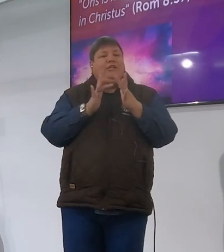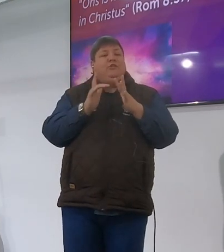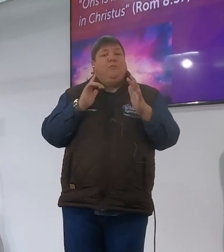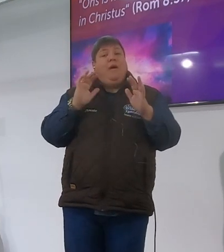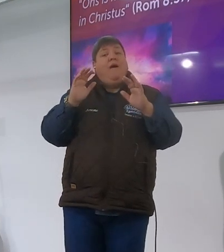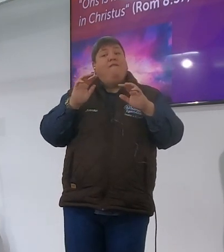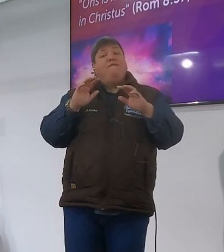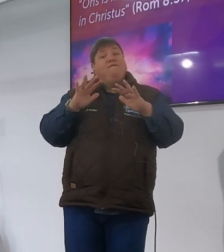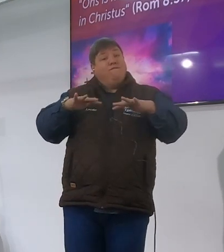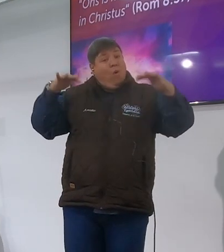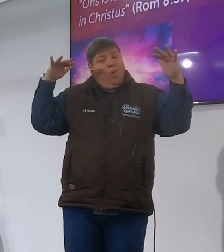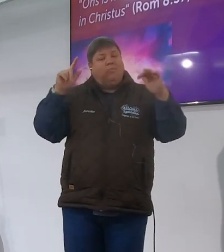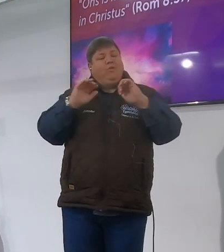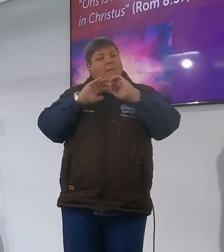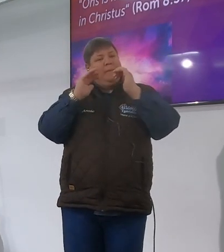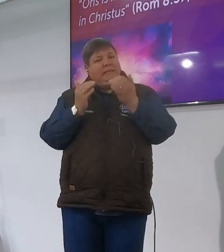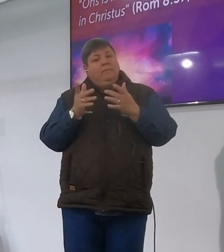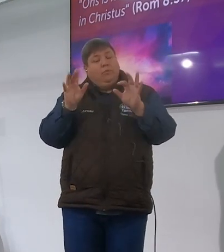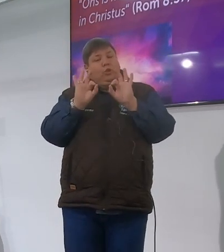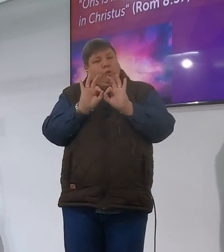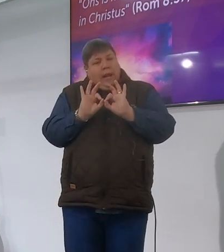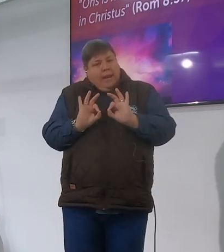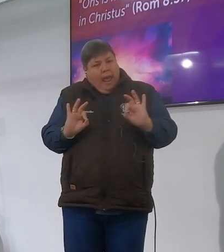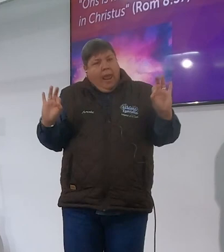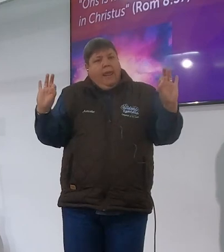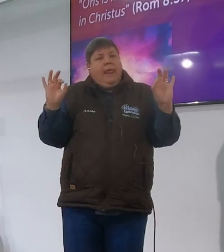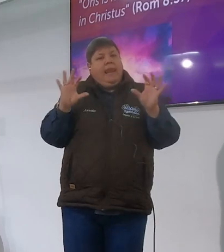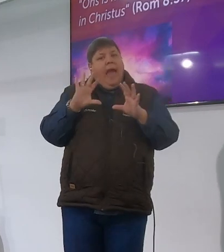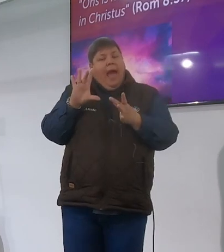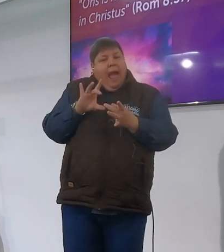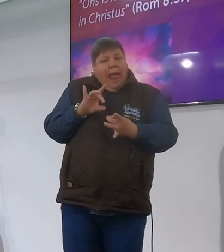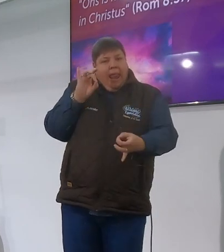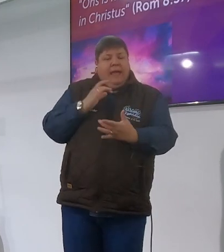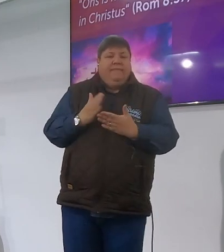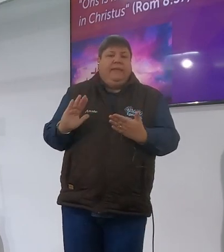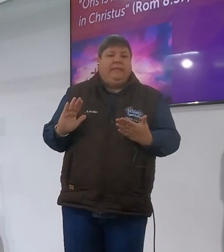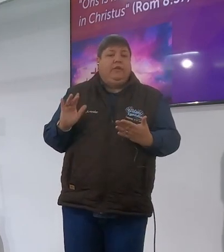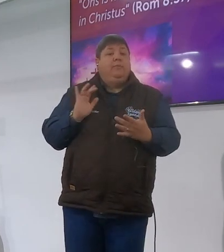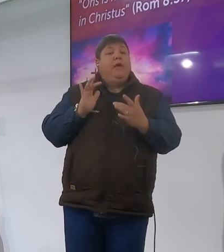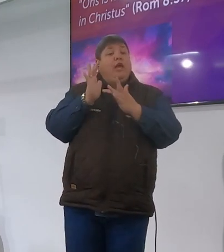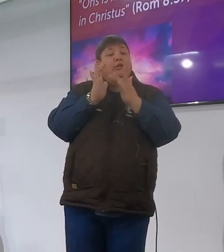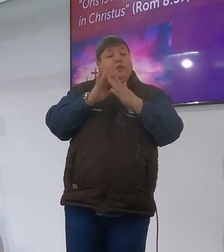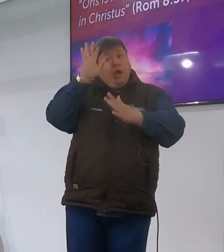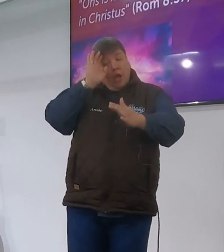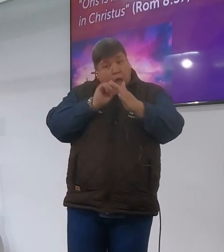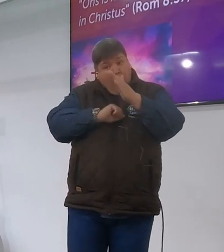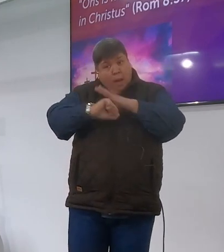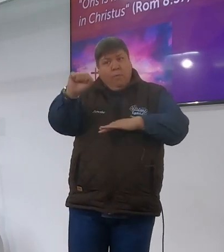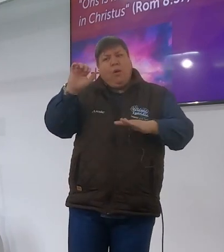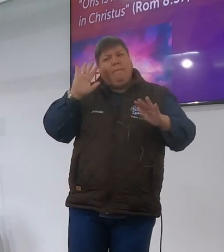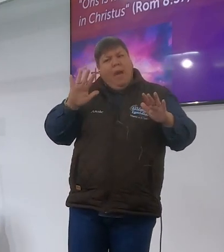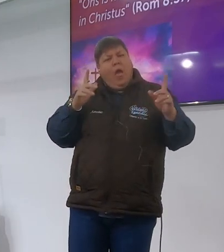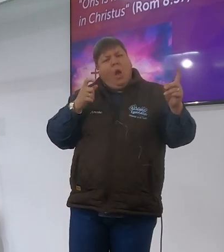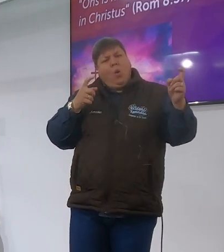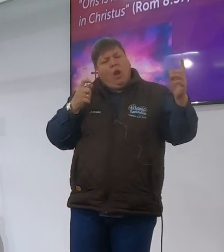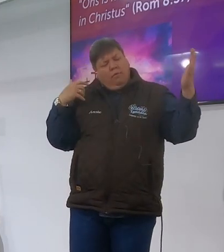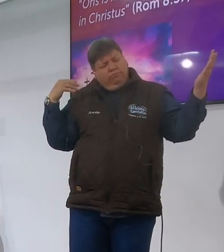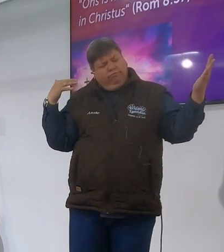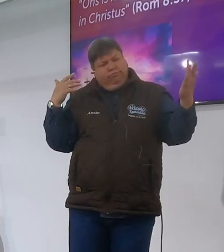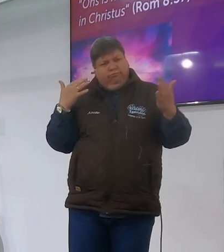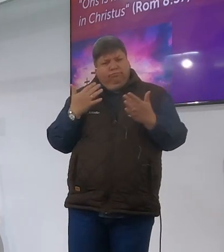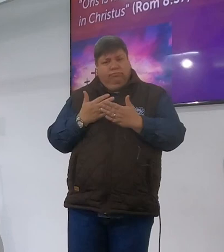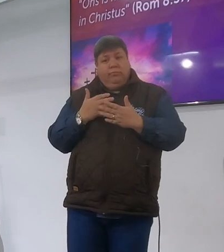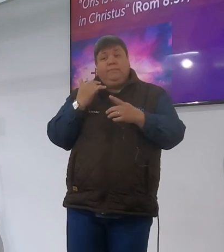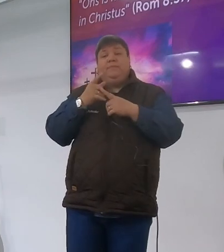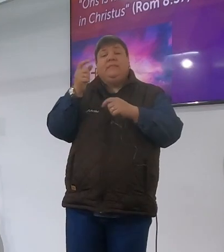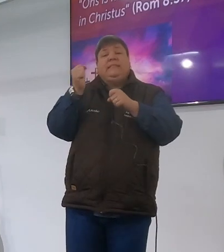beskerm geworden het en die volk moes rein gebleid en heilig gebleid en so Jesus is gebore daar so daar was baie oorloog want ondou as jy